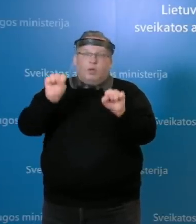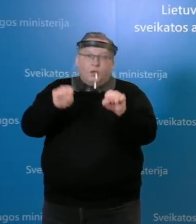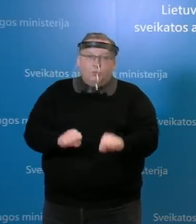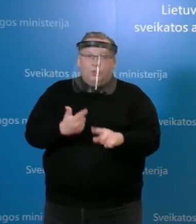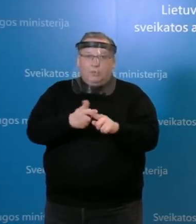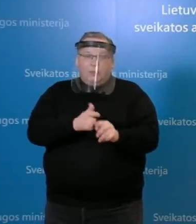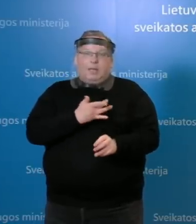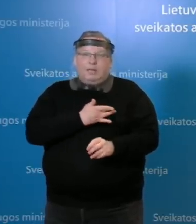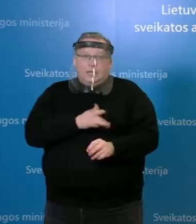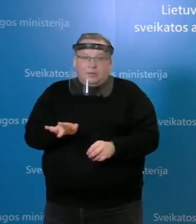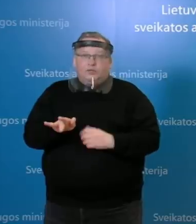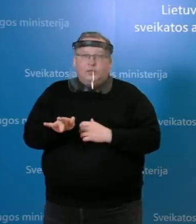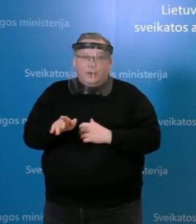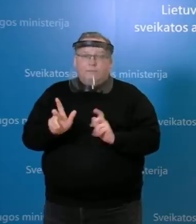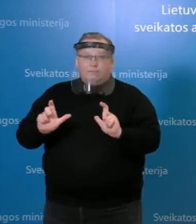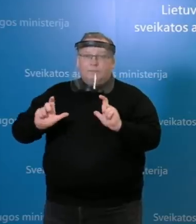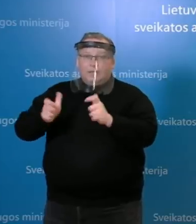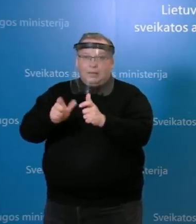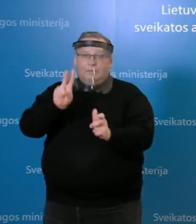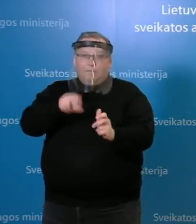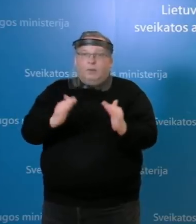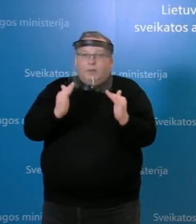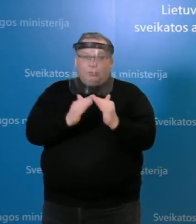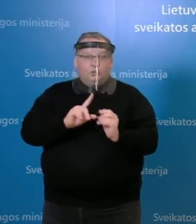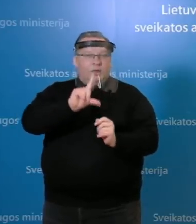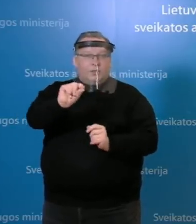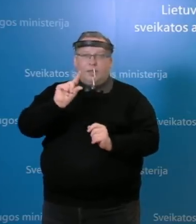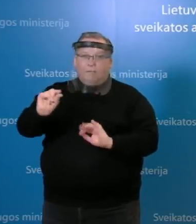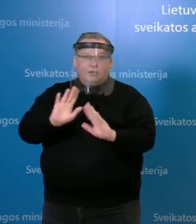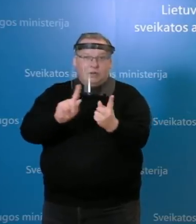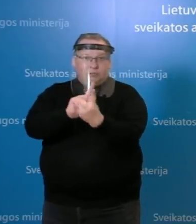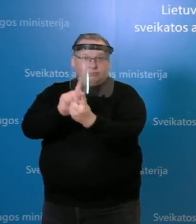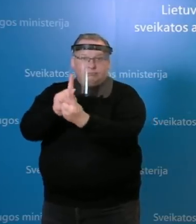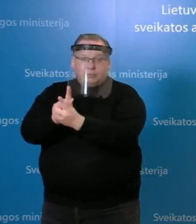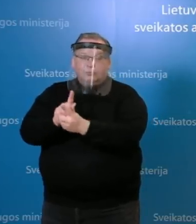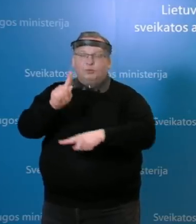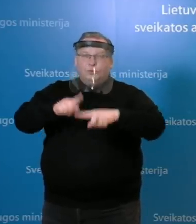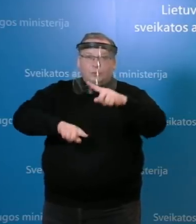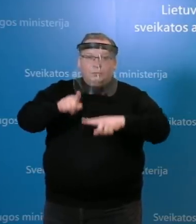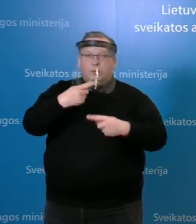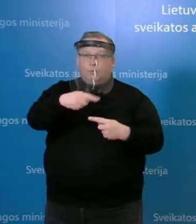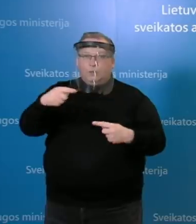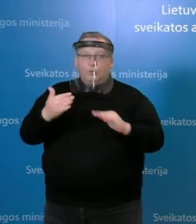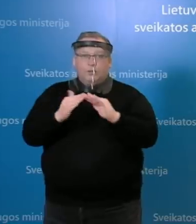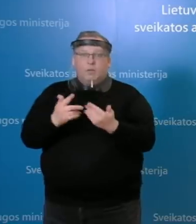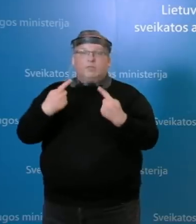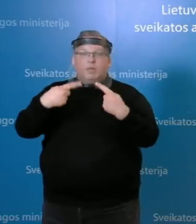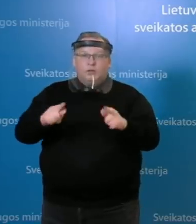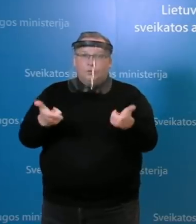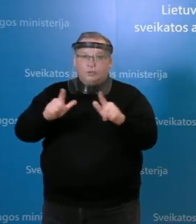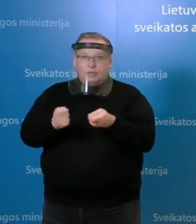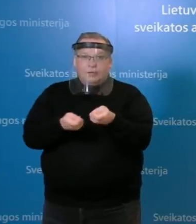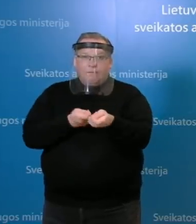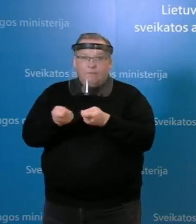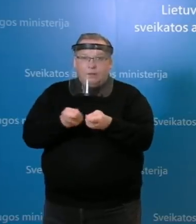labai greštai laikėsi karantino taisyklių, nevyko susitikti su artimaisiais kitose miestose, kitose savivaldybėse ir